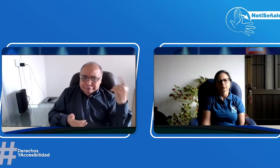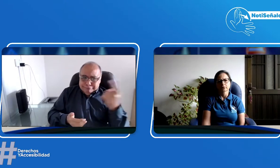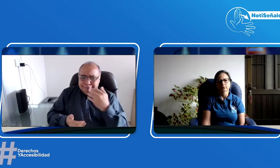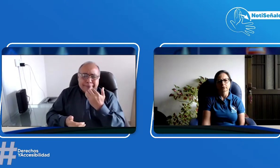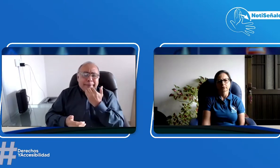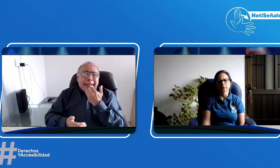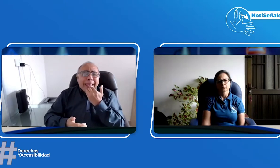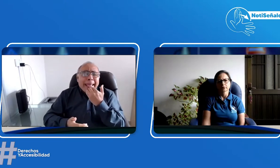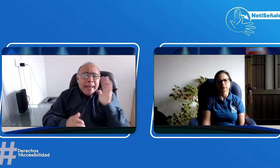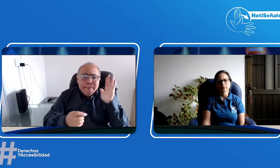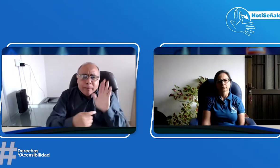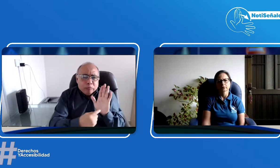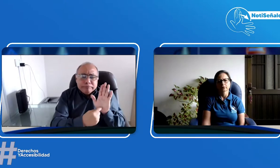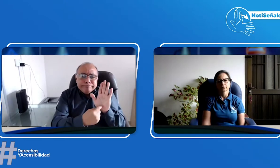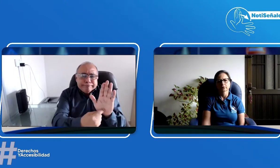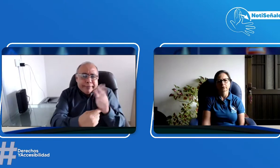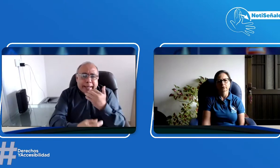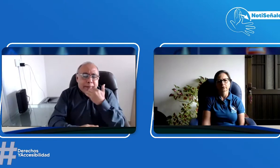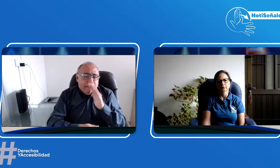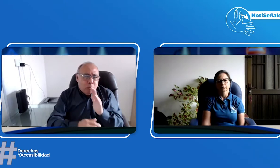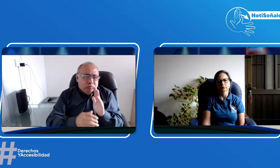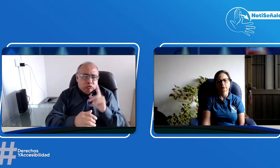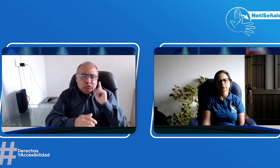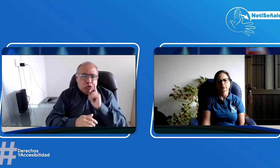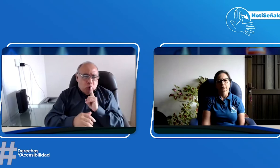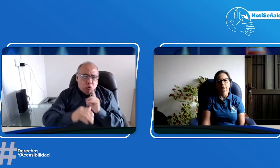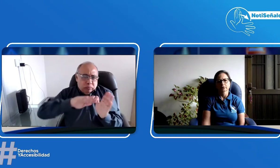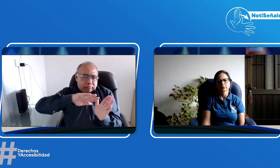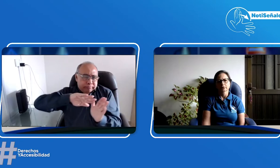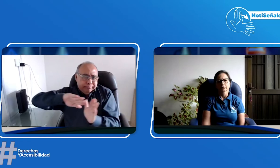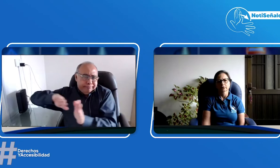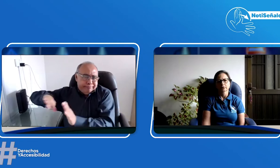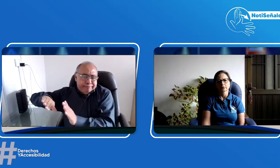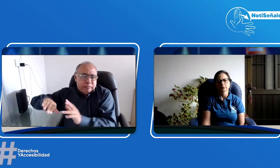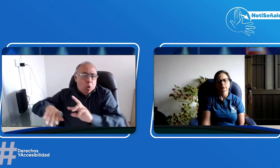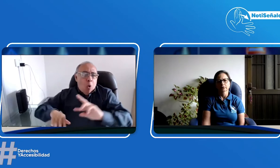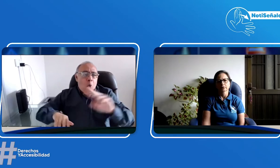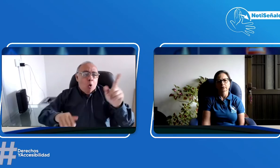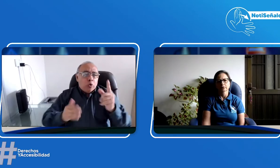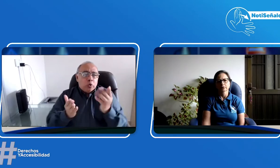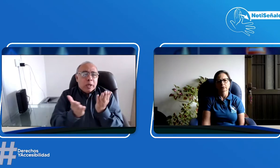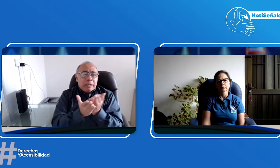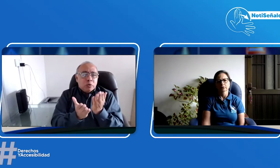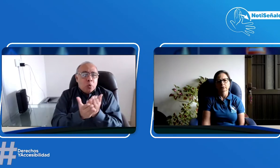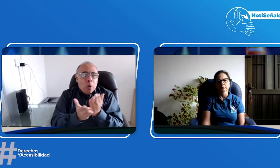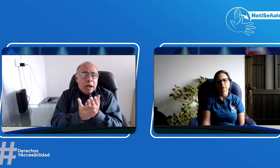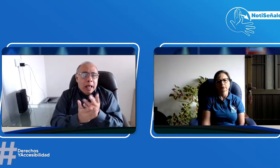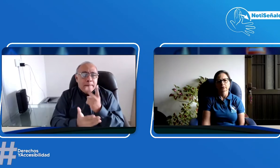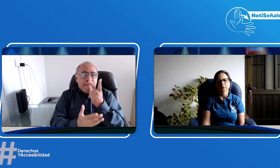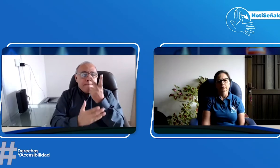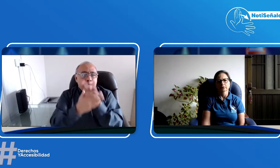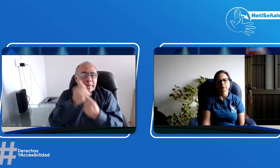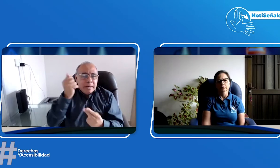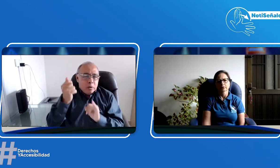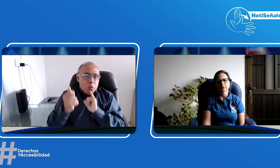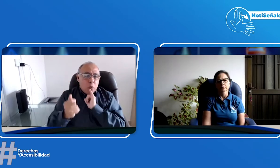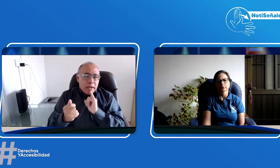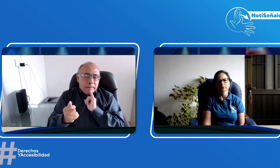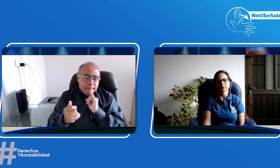intérprete. Porque digamos que, por ejemplo, lo que más se ve es que en el entorno